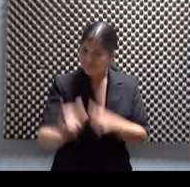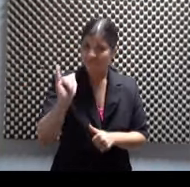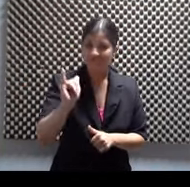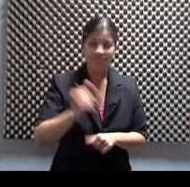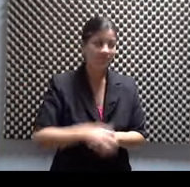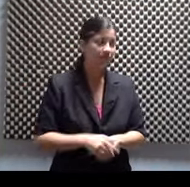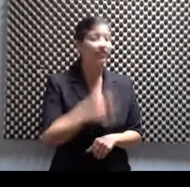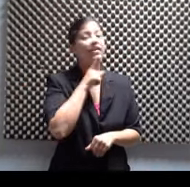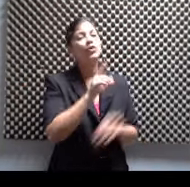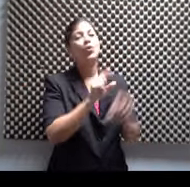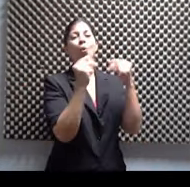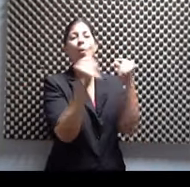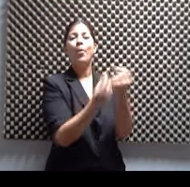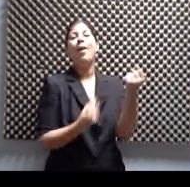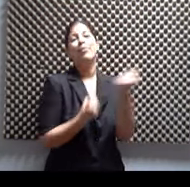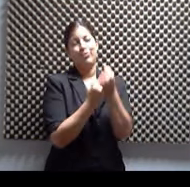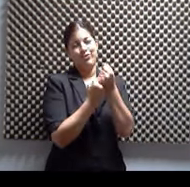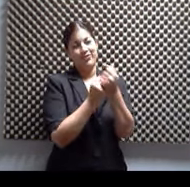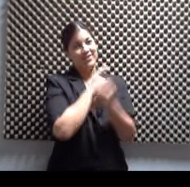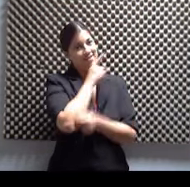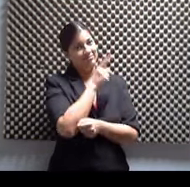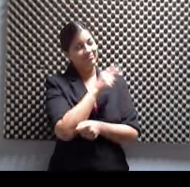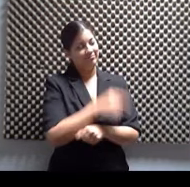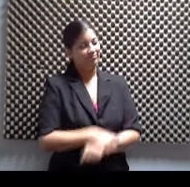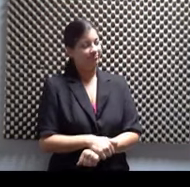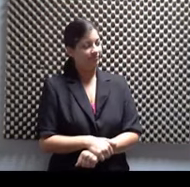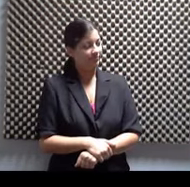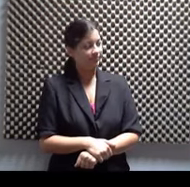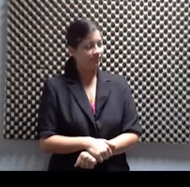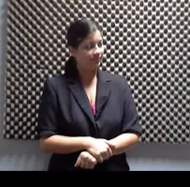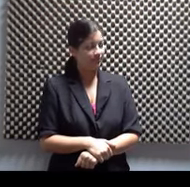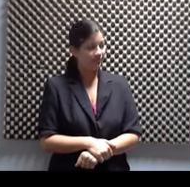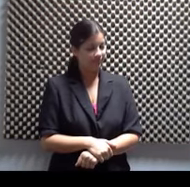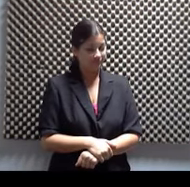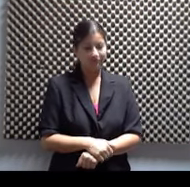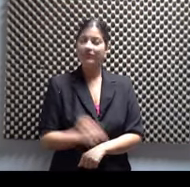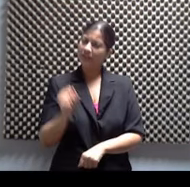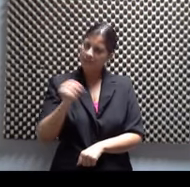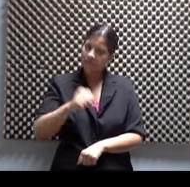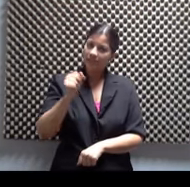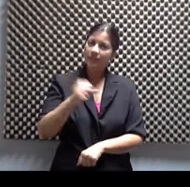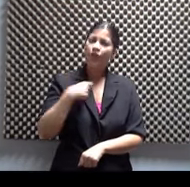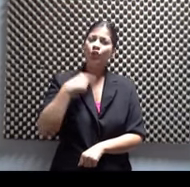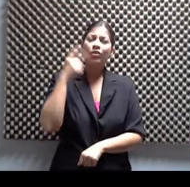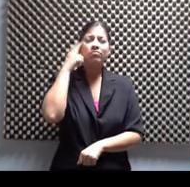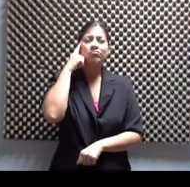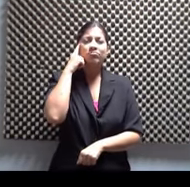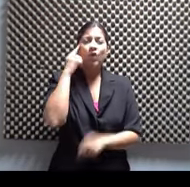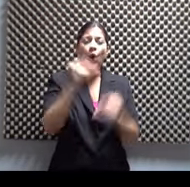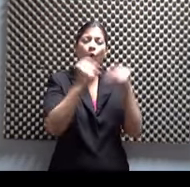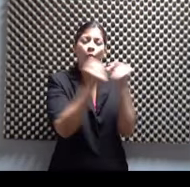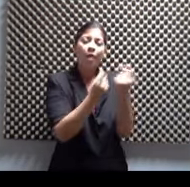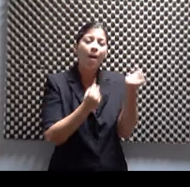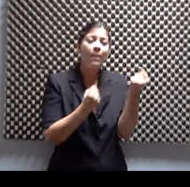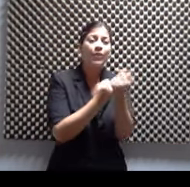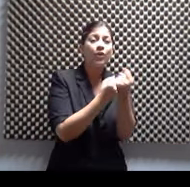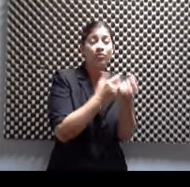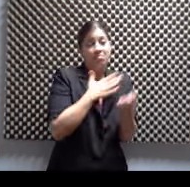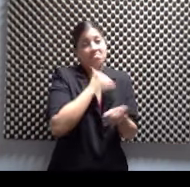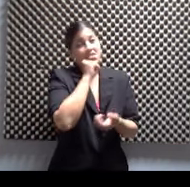grupo de apoyo, ¿verdad? Muy bien. Así que sí, yo creo que sí, que como grupo de apoyo, no solo con mi hija, sino con el